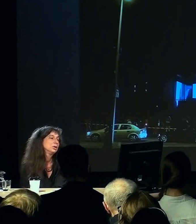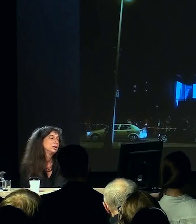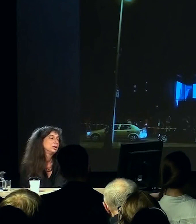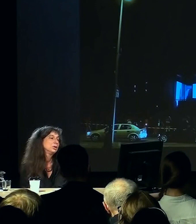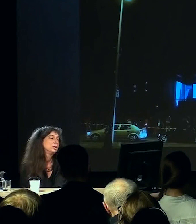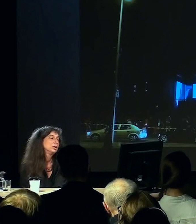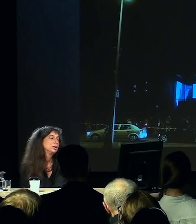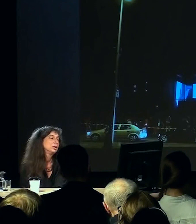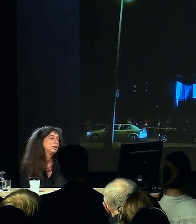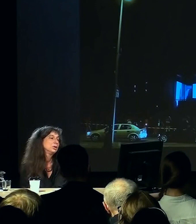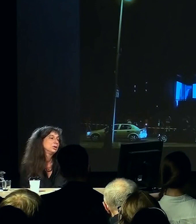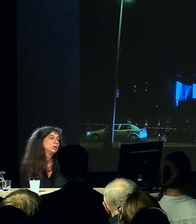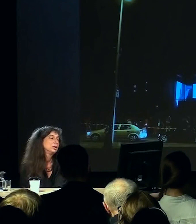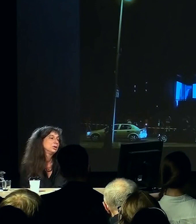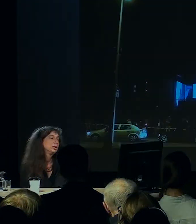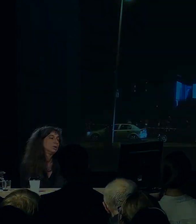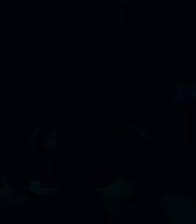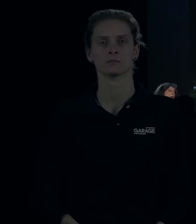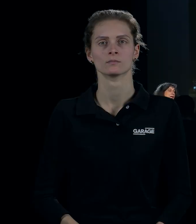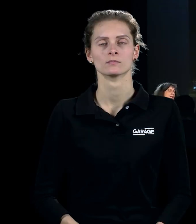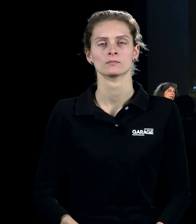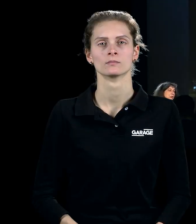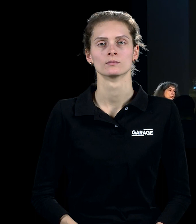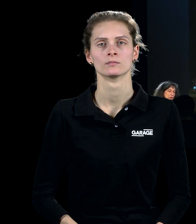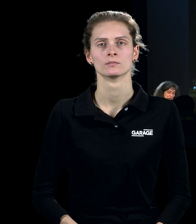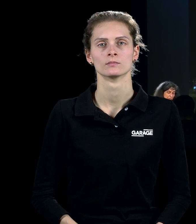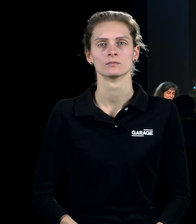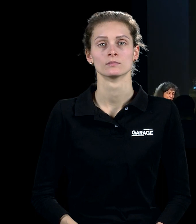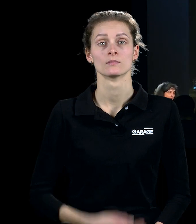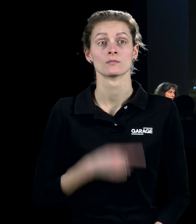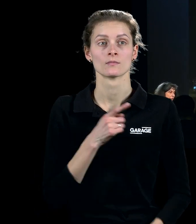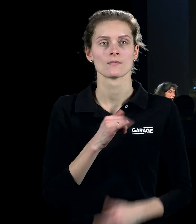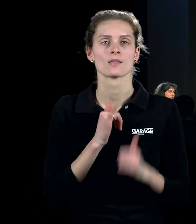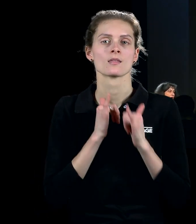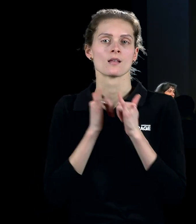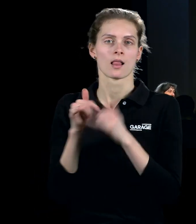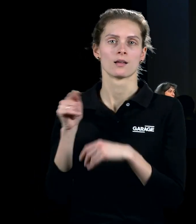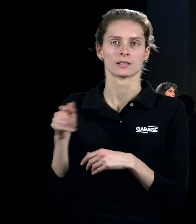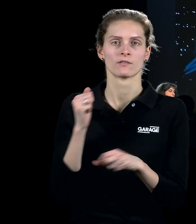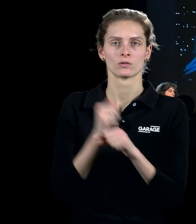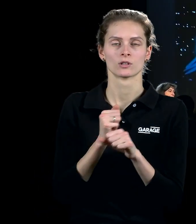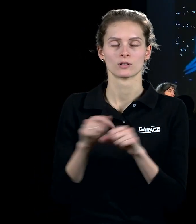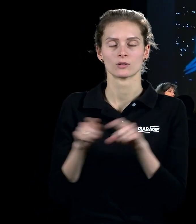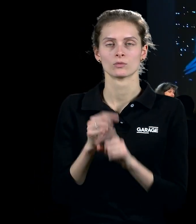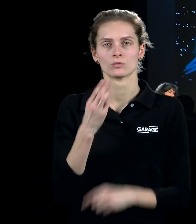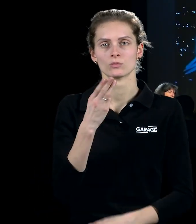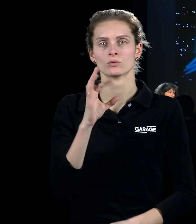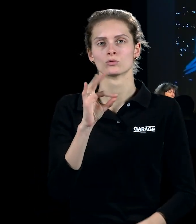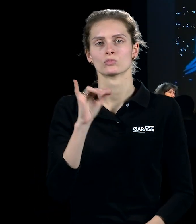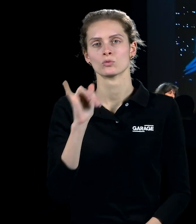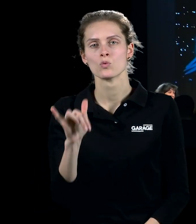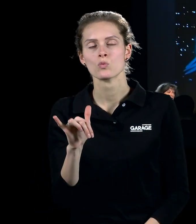и приблизительно равна трёхэтажному дому. И вот он для него делает вот такое колоссальное шоу, и